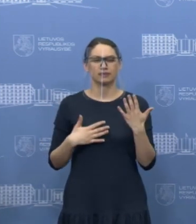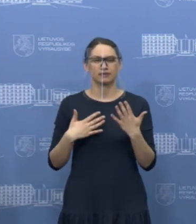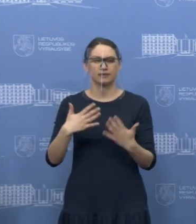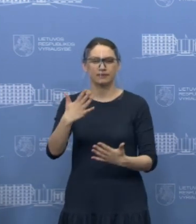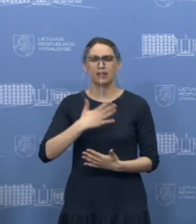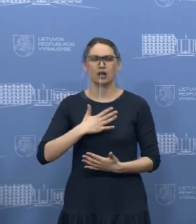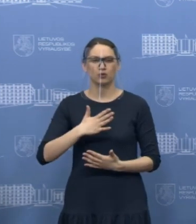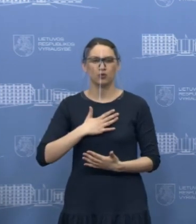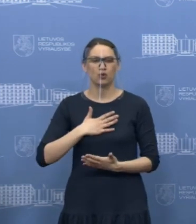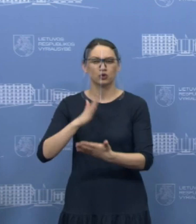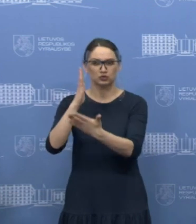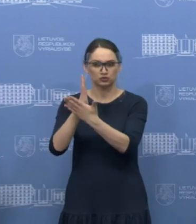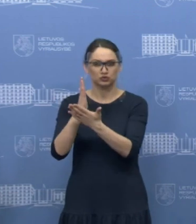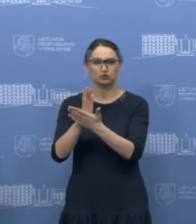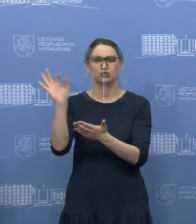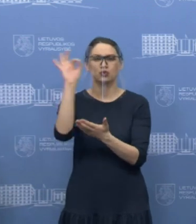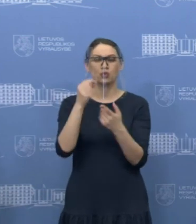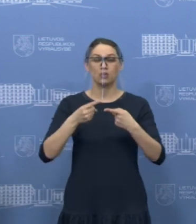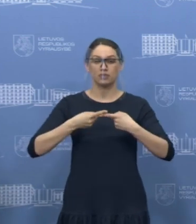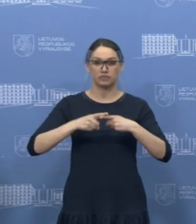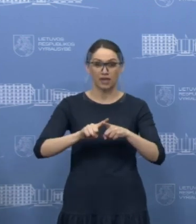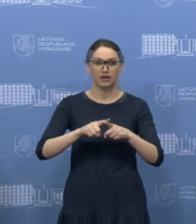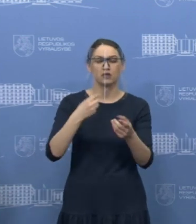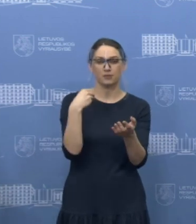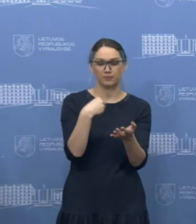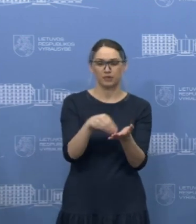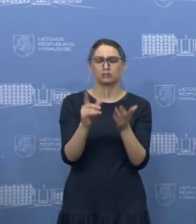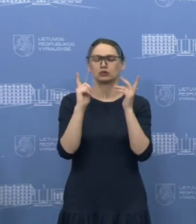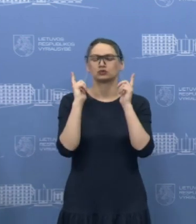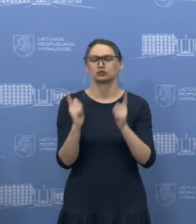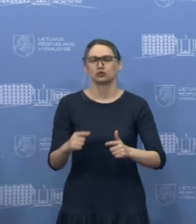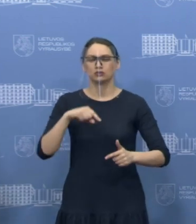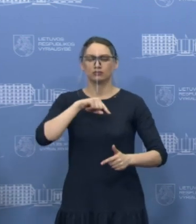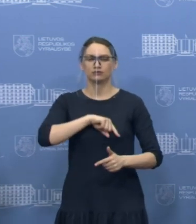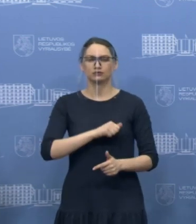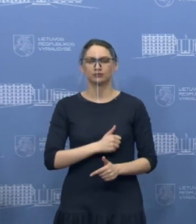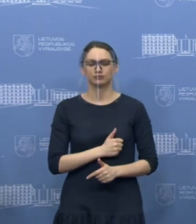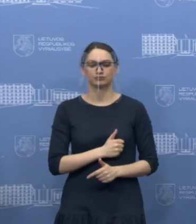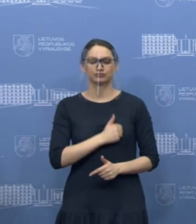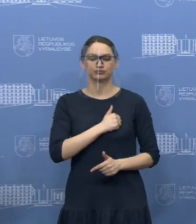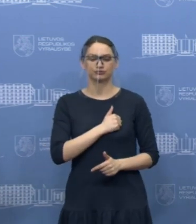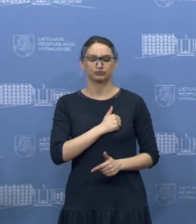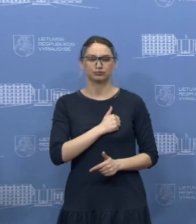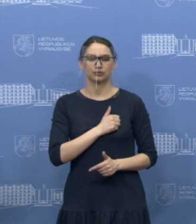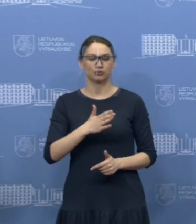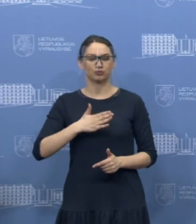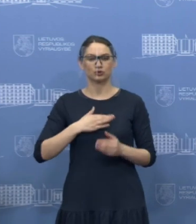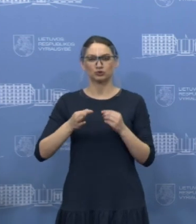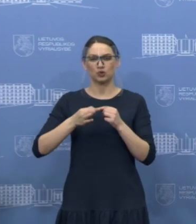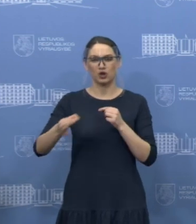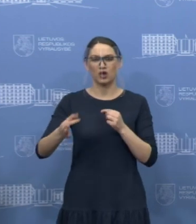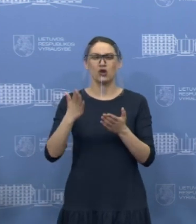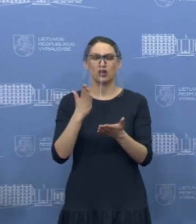Kalbant apie medicininės įrangos įsigyjimą, nepaprastai džiaugiuosi ir didžiuojosi, kad mūsų rajone